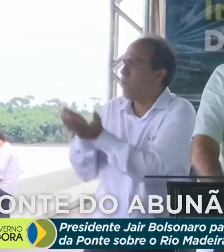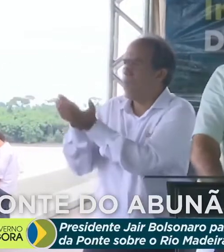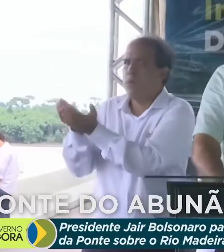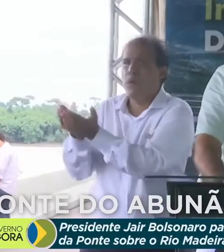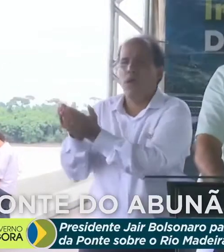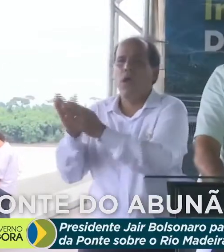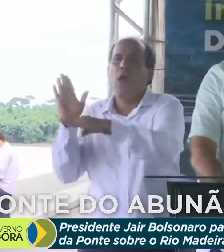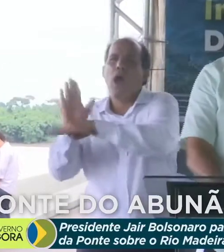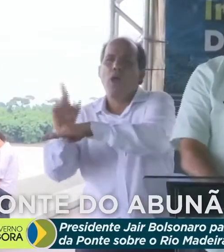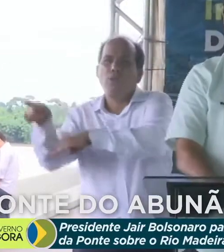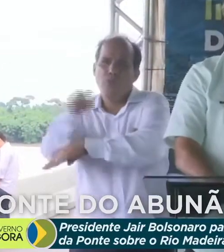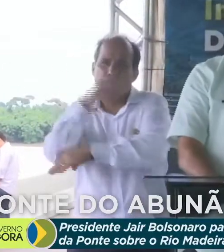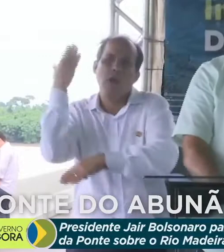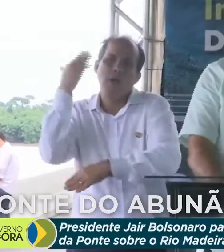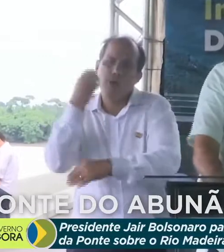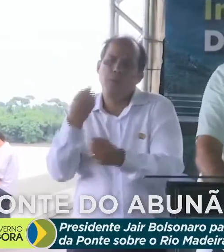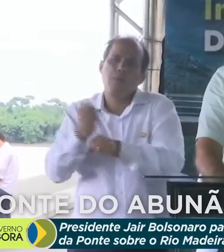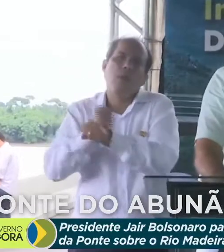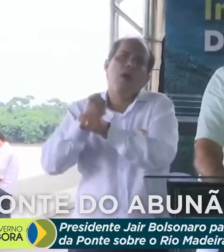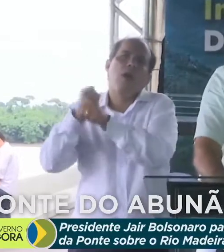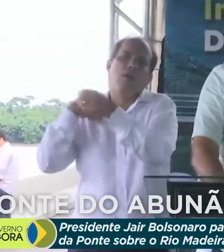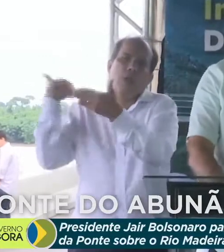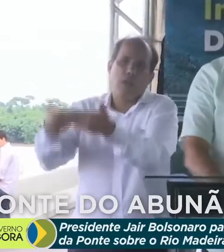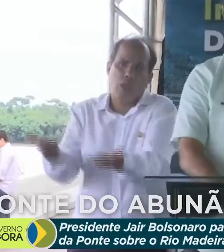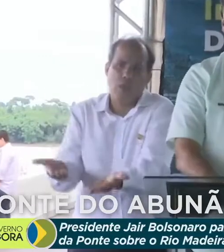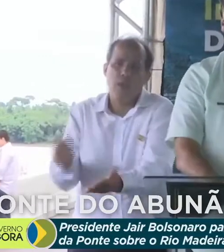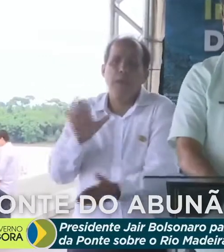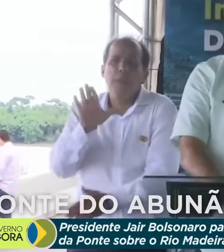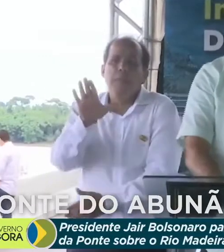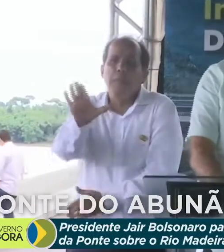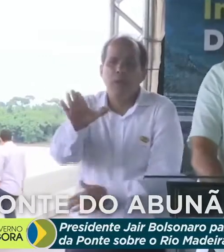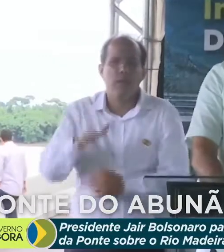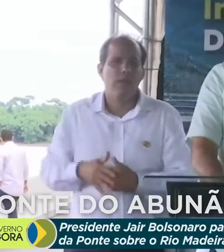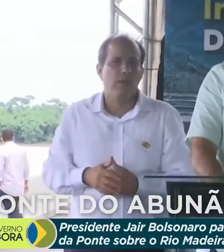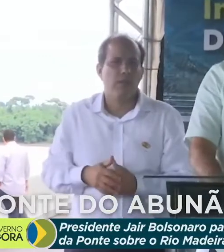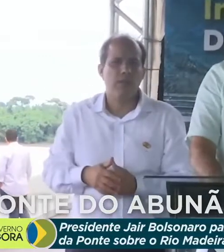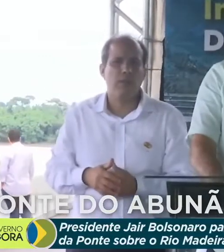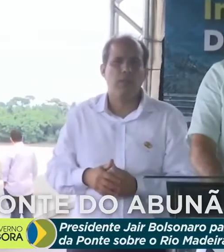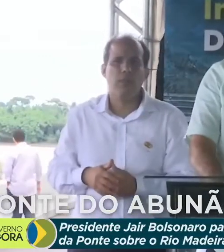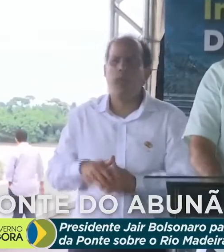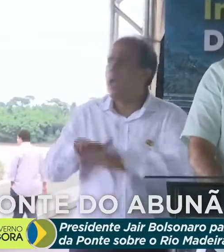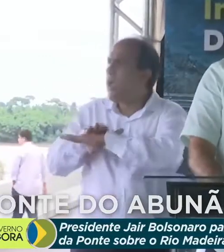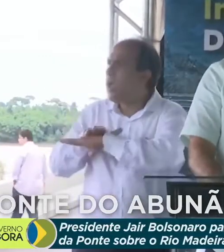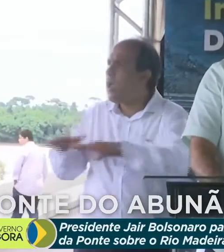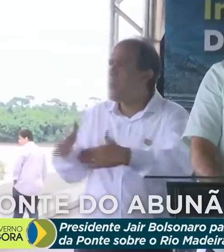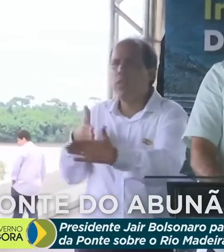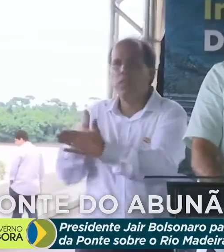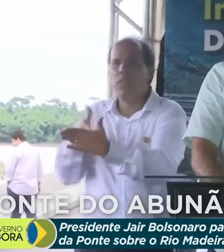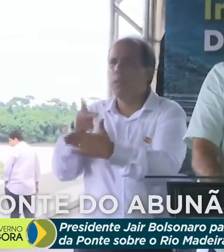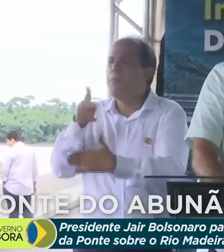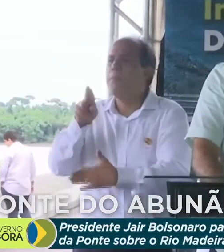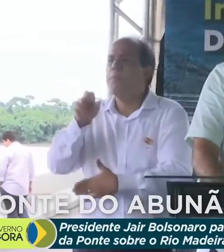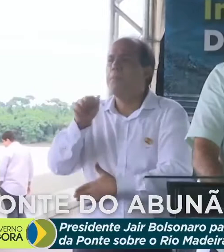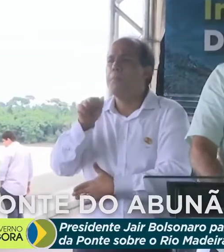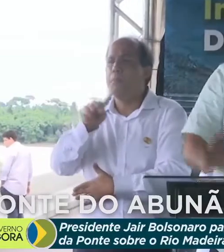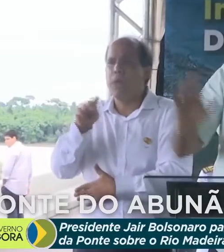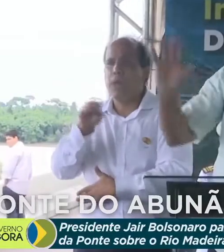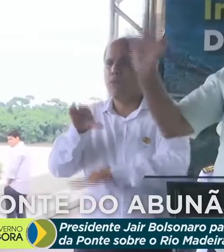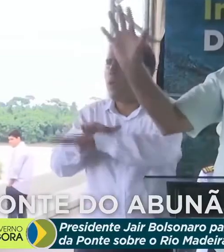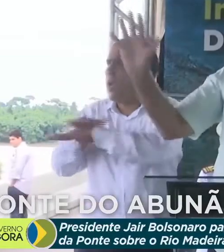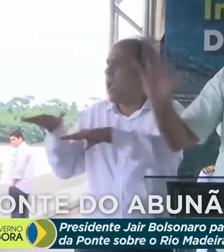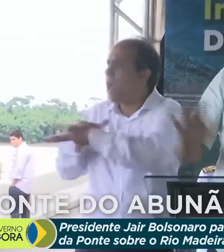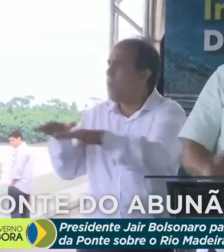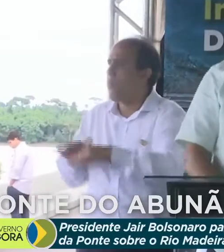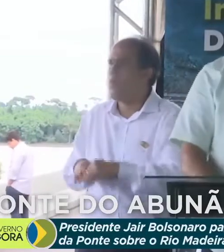vocês por muito tempo. Mas tudo tem seu prazo de validade. Ao